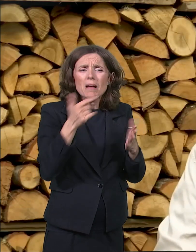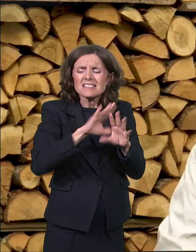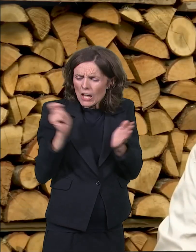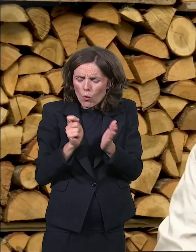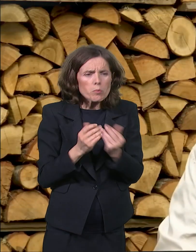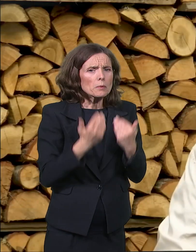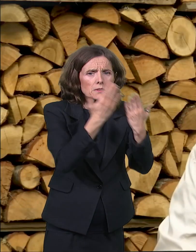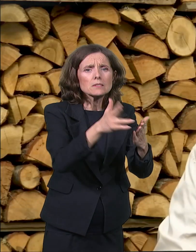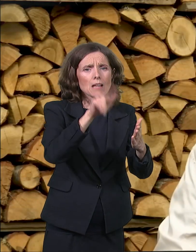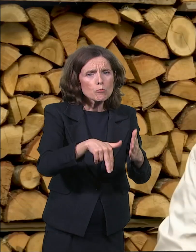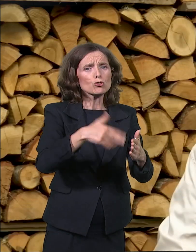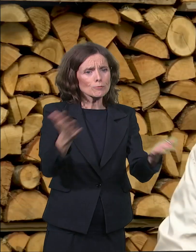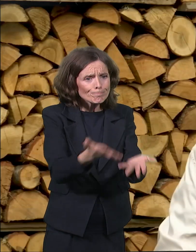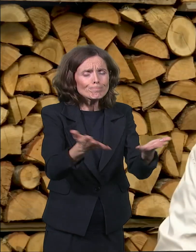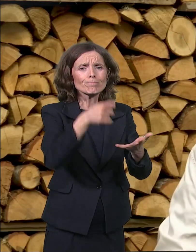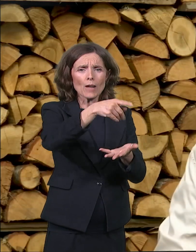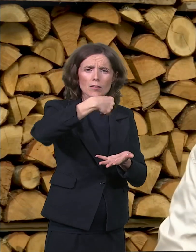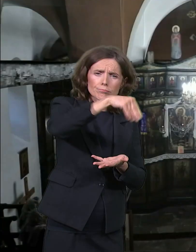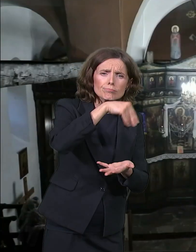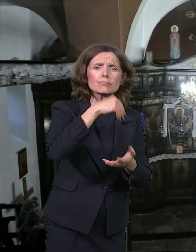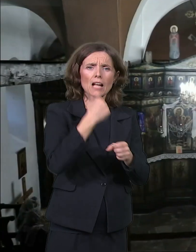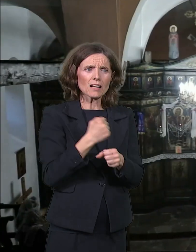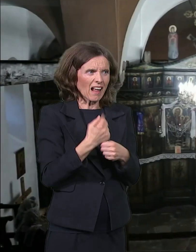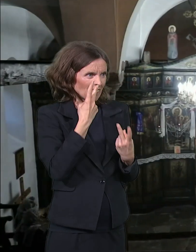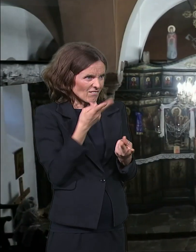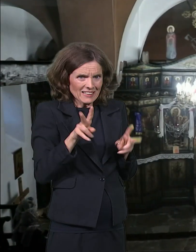dokaz da je to zaista postojalo u praksi.